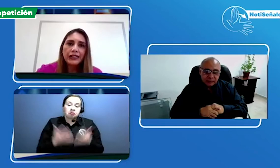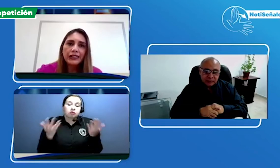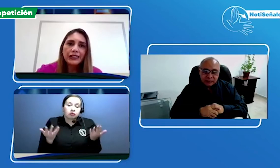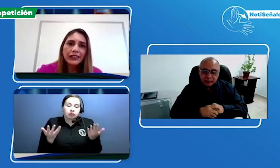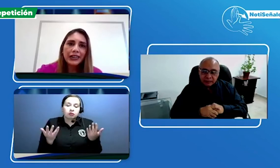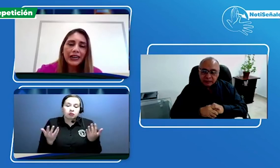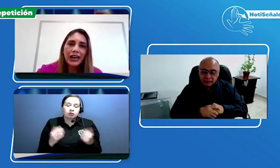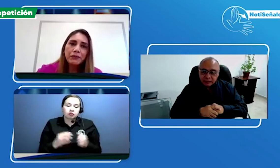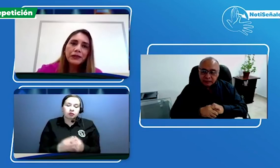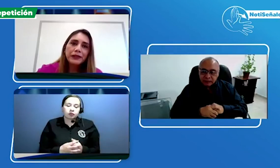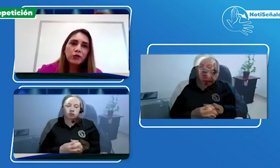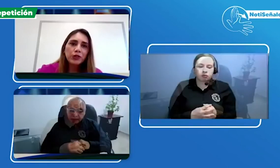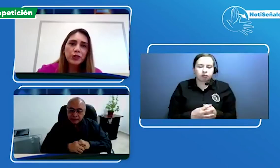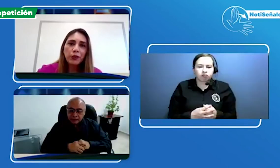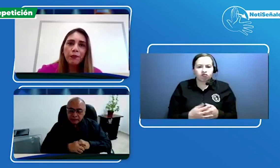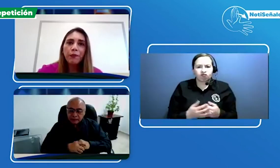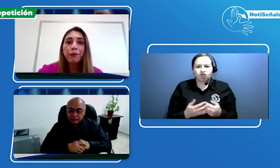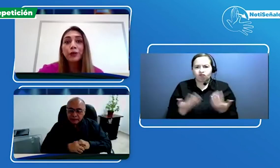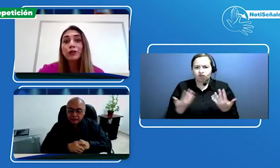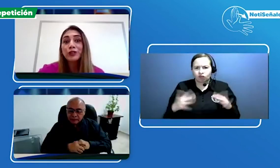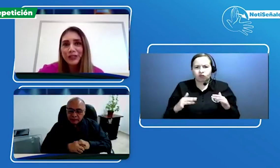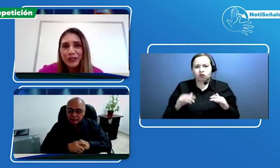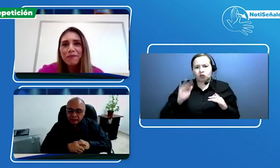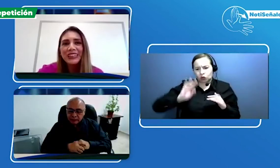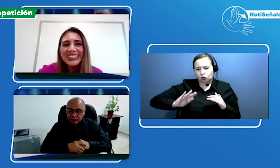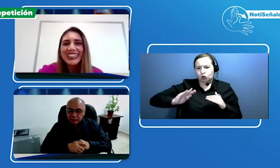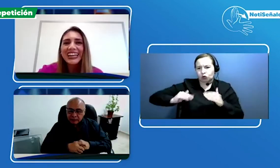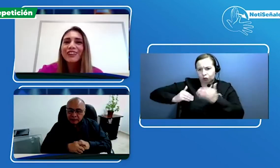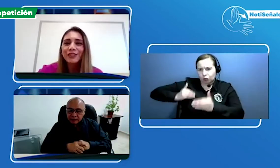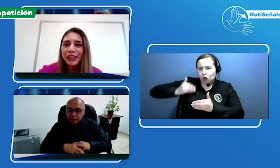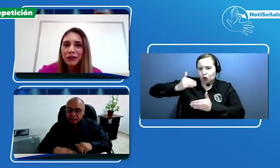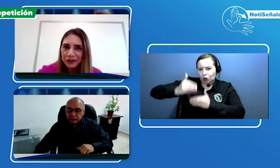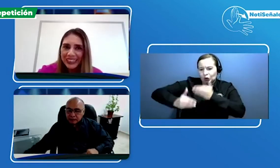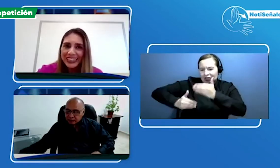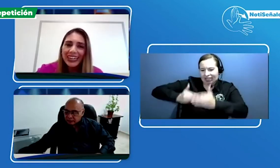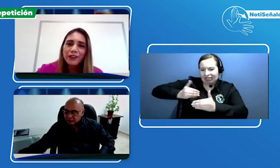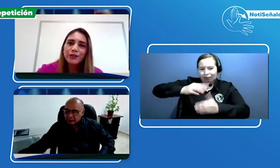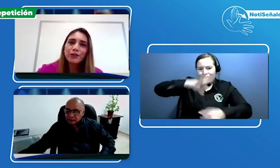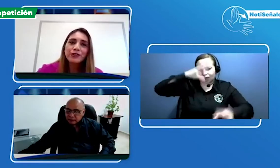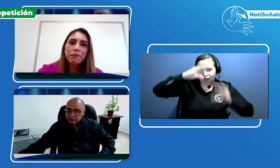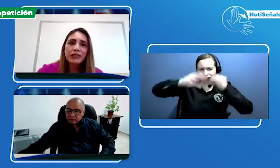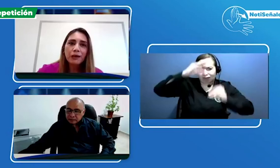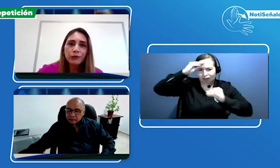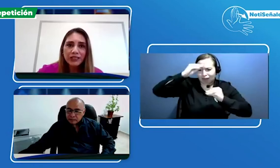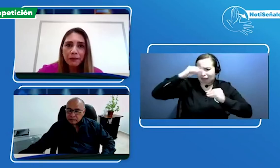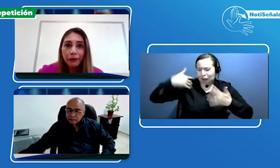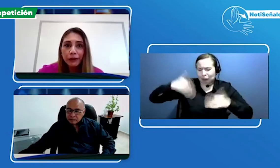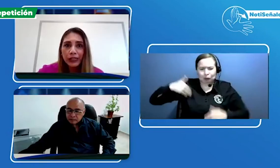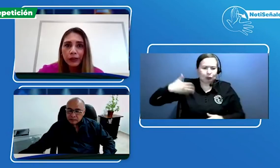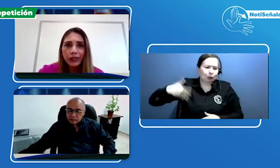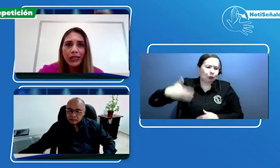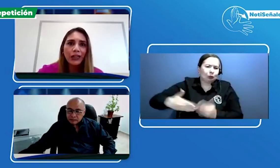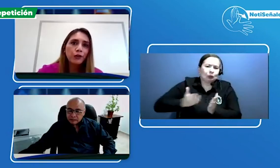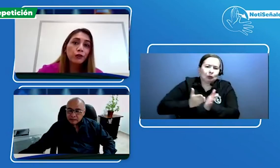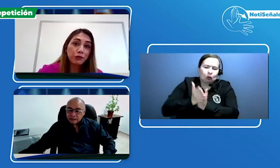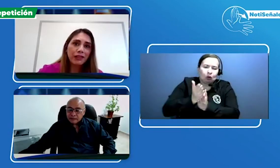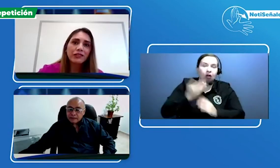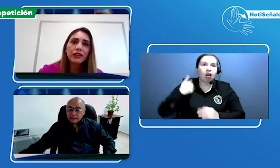Bueno, realmente eso ha sido un proceso de aprendizaje continuo. Nosotros empezamos este proyecto en el año 2019,